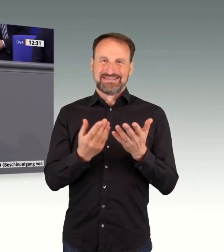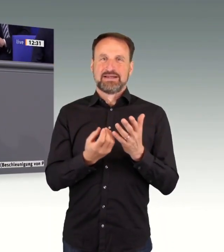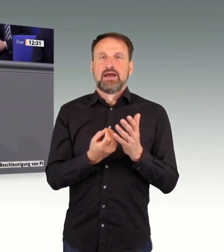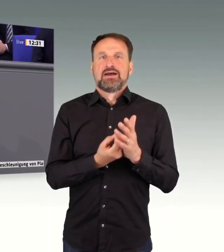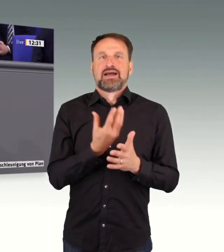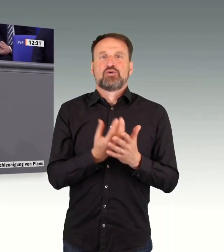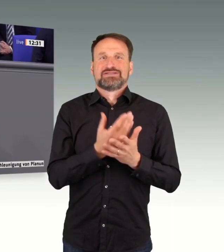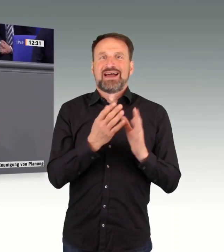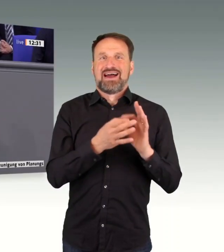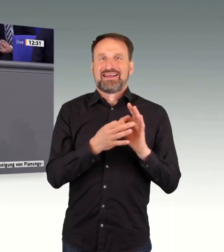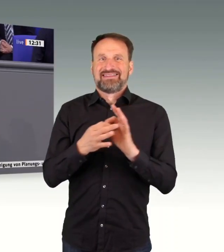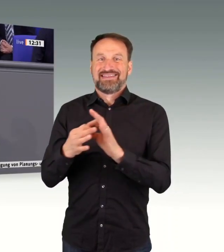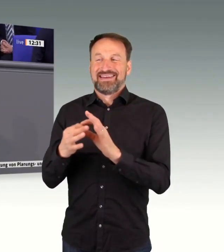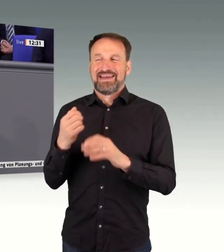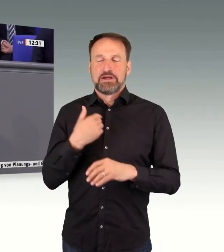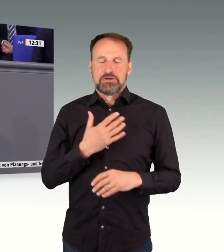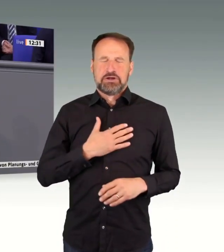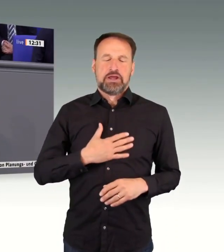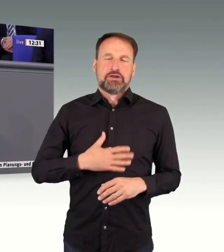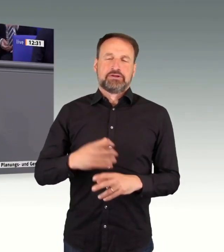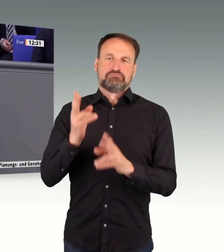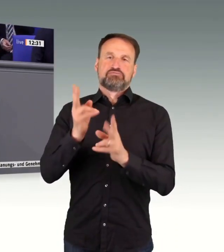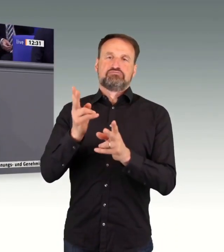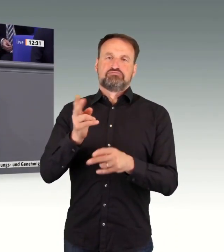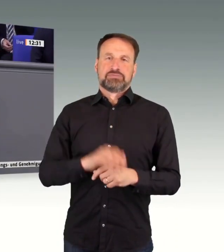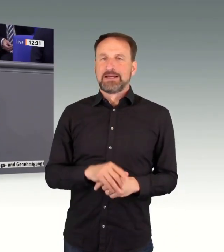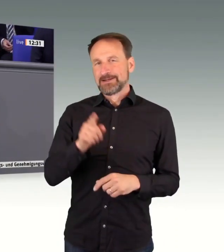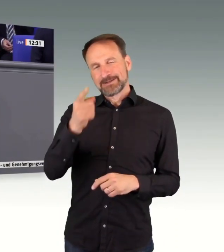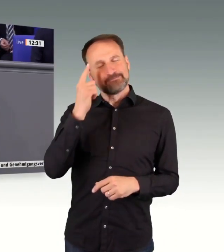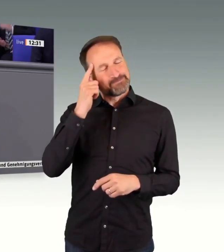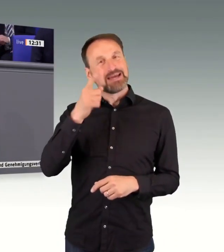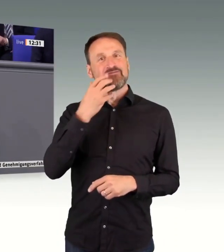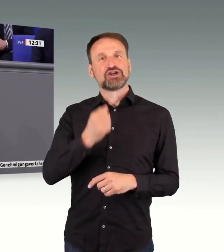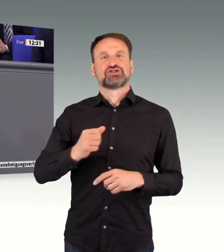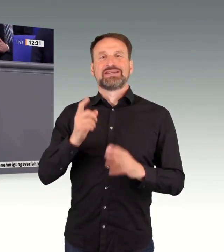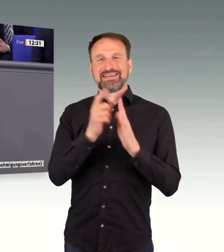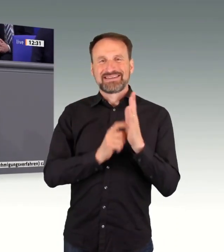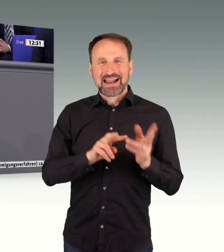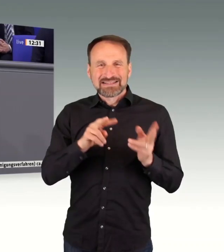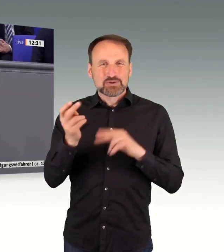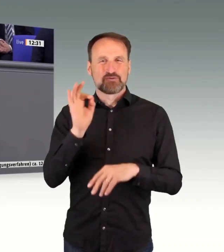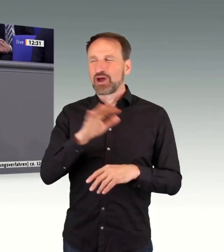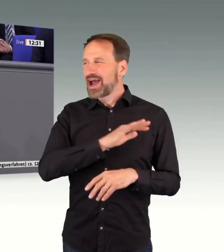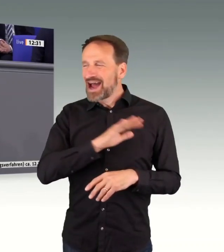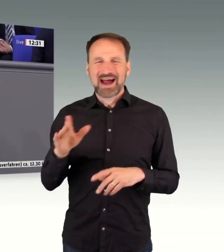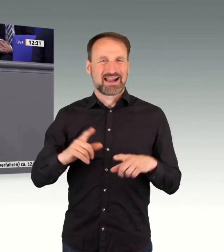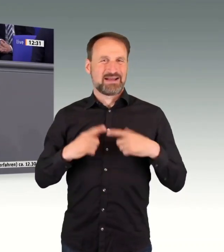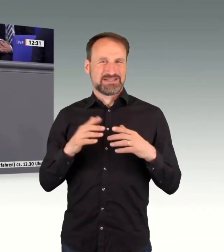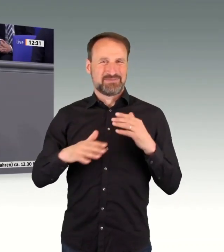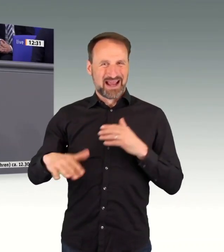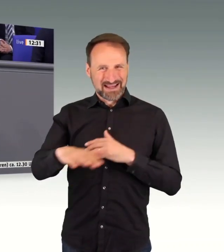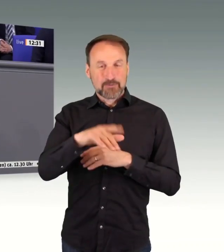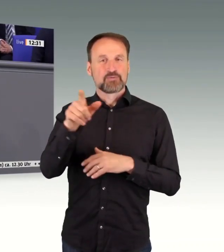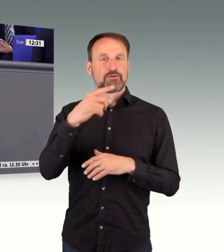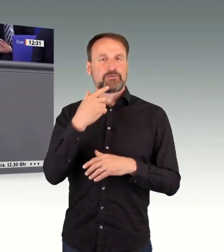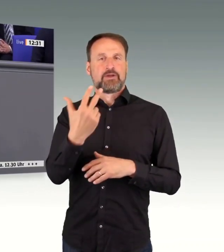vollkommen recht. Wir erinnern uns, Sie wollen Digitalisierung in allen Lebensbereichen. Dann greifen Sie drei konkrete Maßnahmen auf. Sie